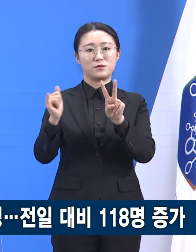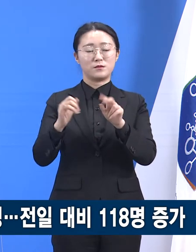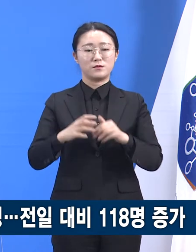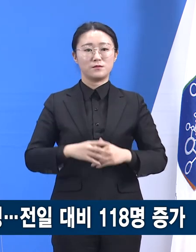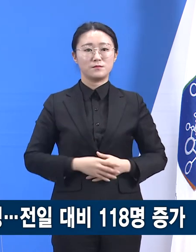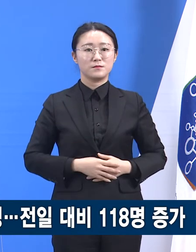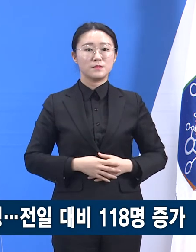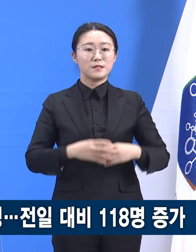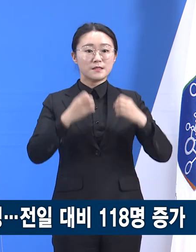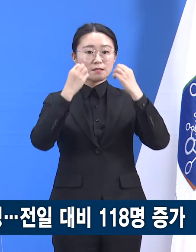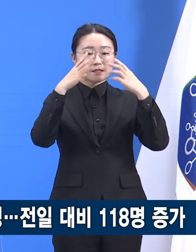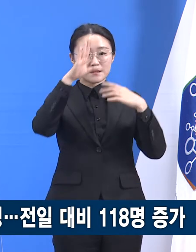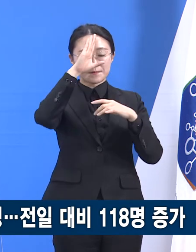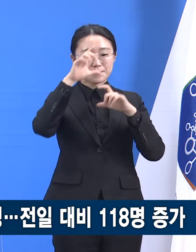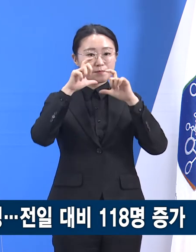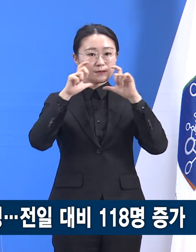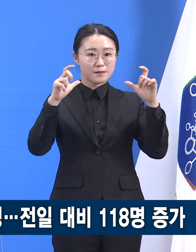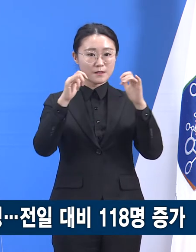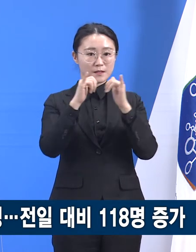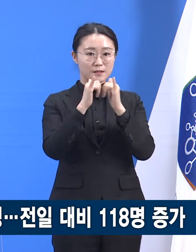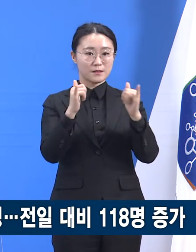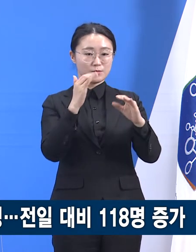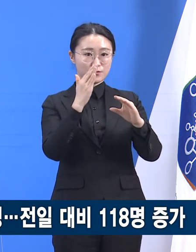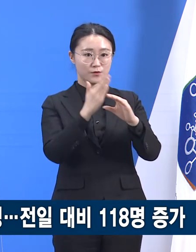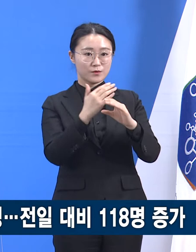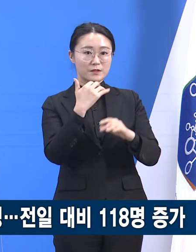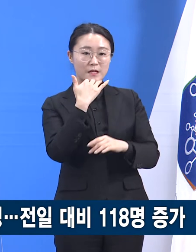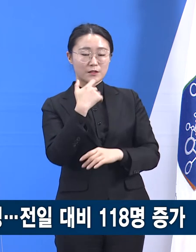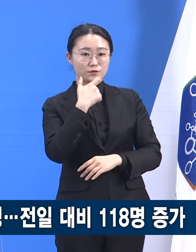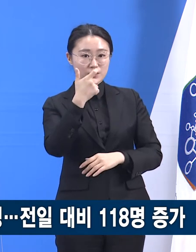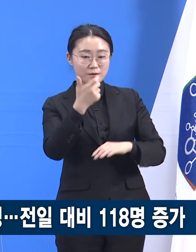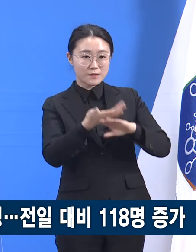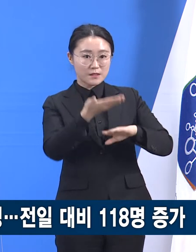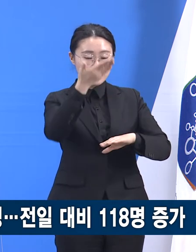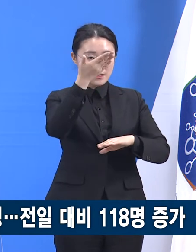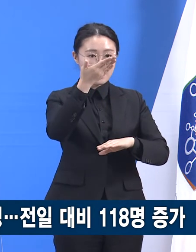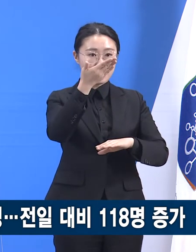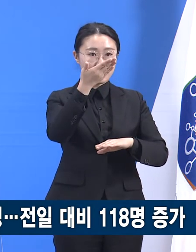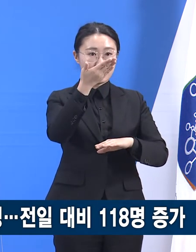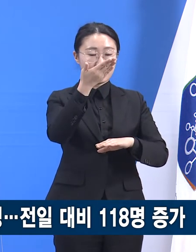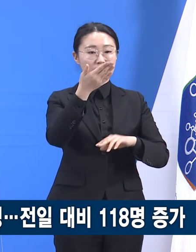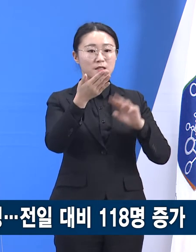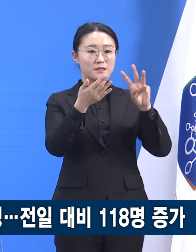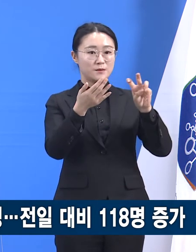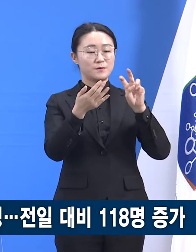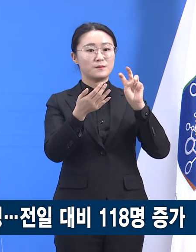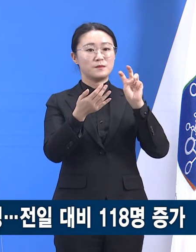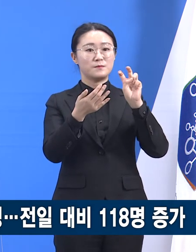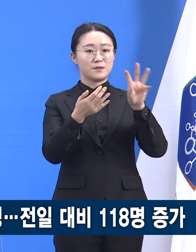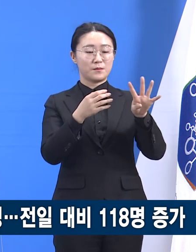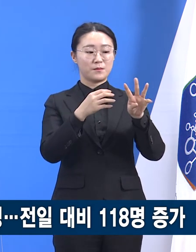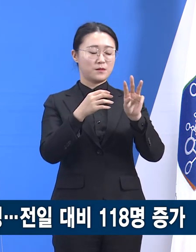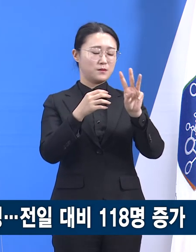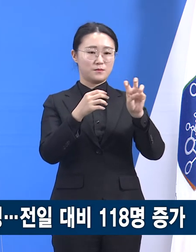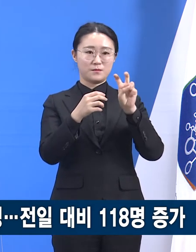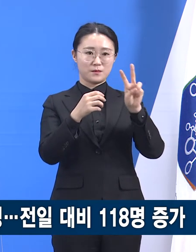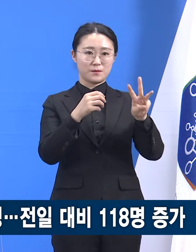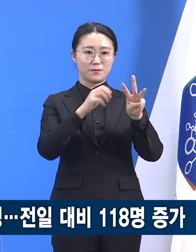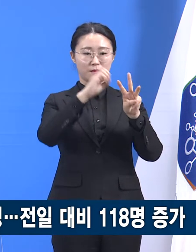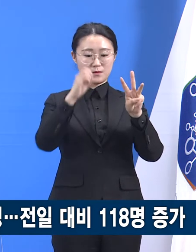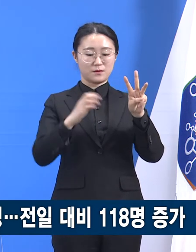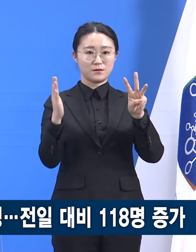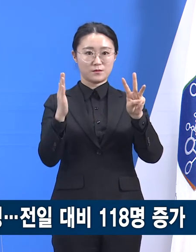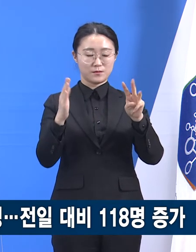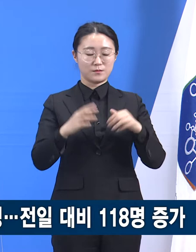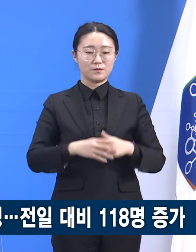60세 이상 고령자는 28명으로 23.3%를 차지합니다. 감염 경로를